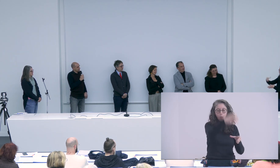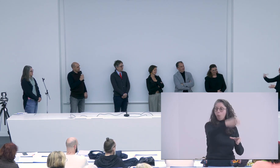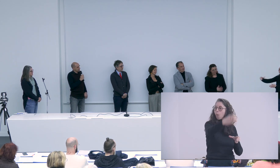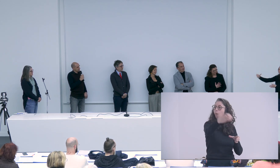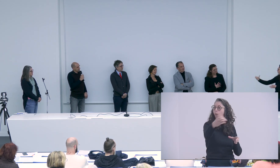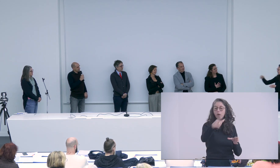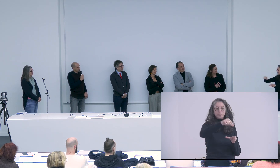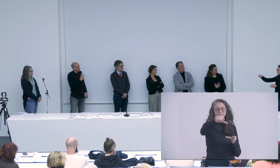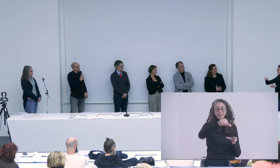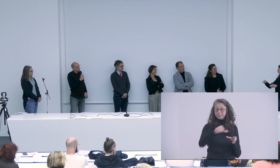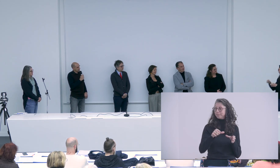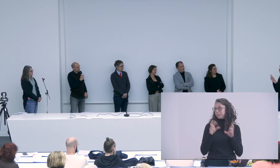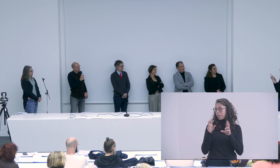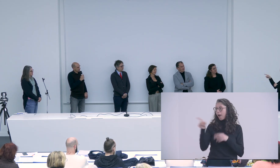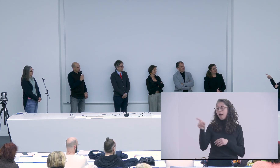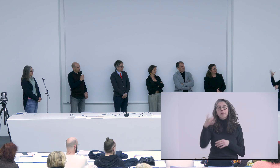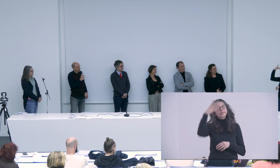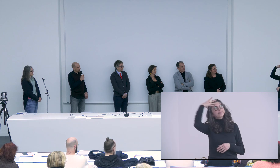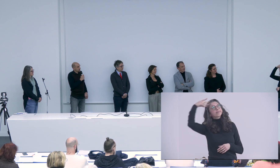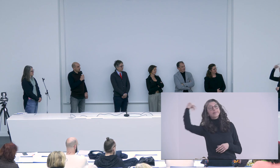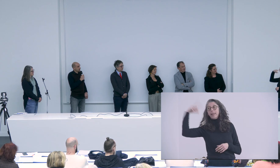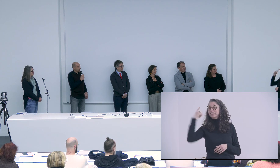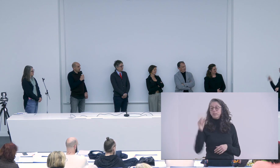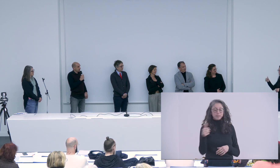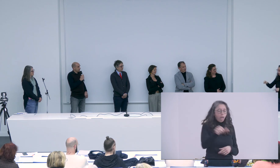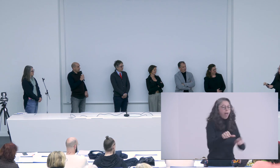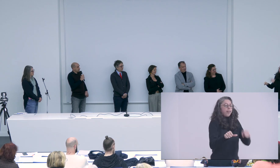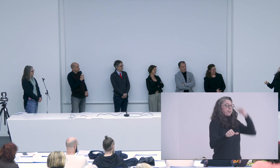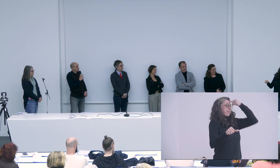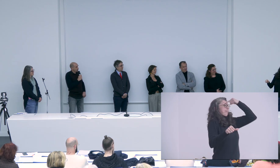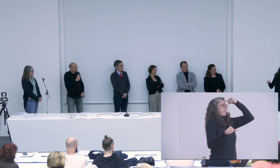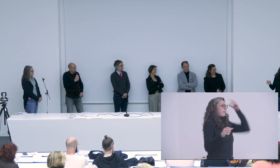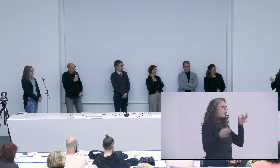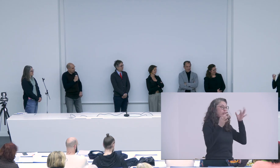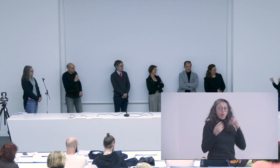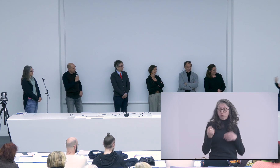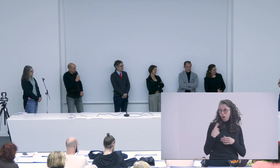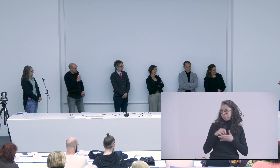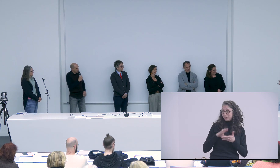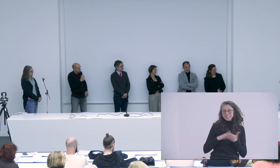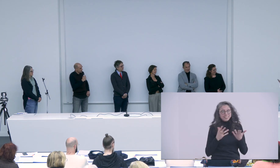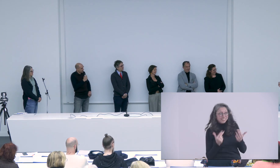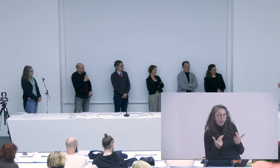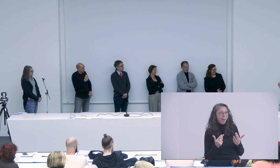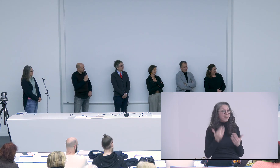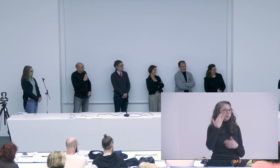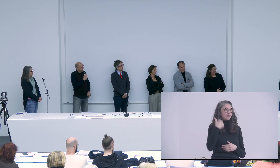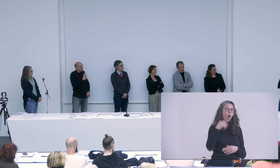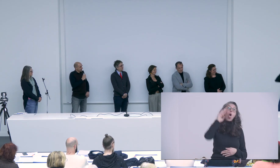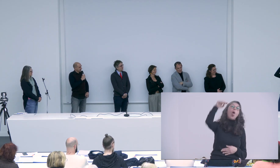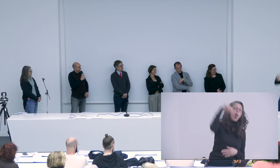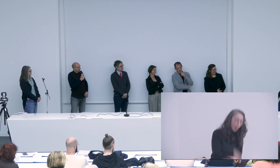puis aussi je sais que tu aimes bien les plantes donc ça c'est des des soucoupes pour pouvoir poser des plantes dessus des pots de plantes